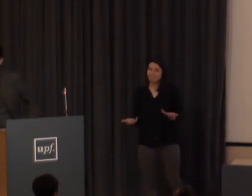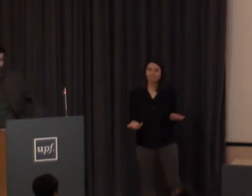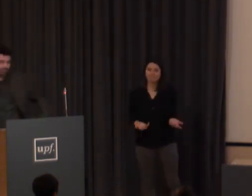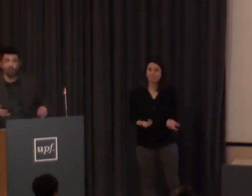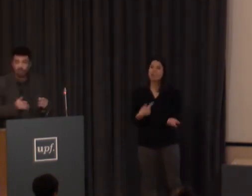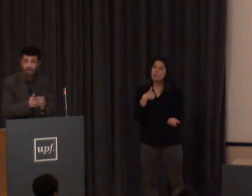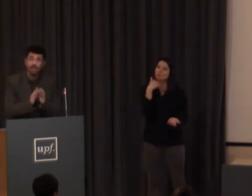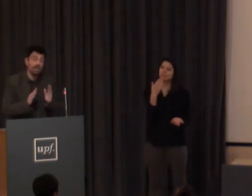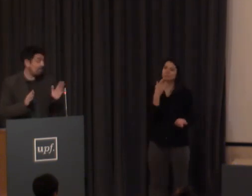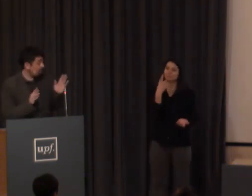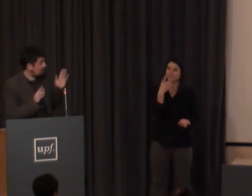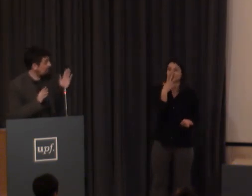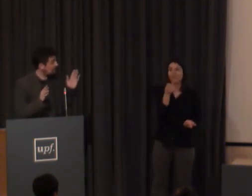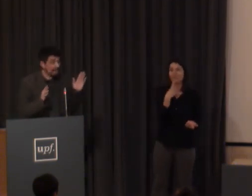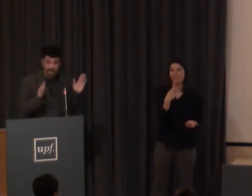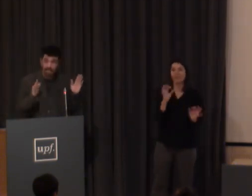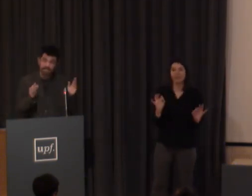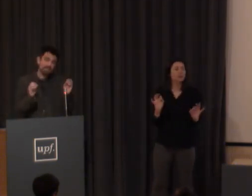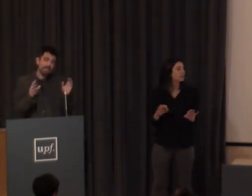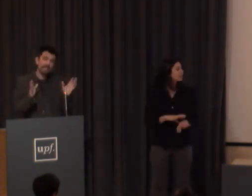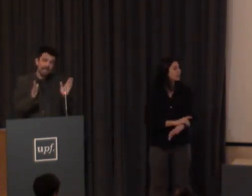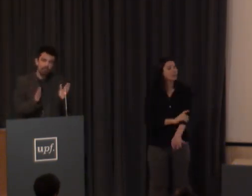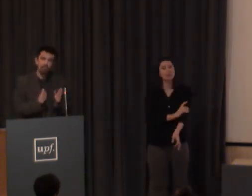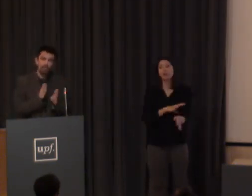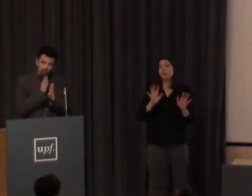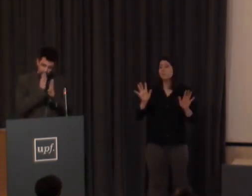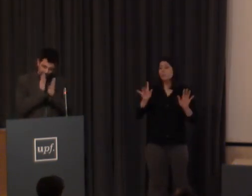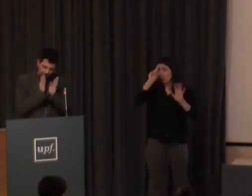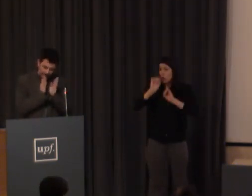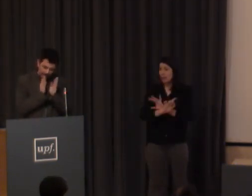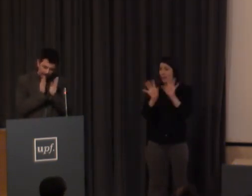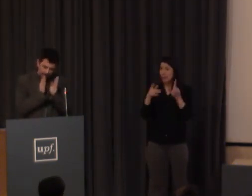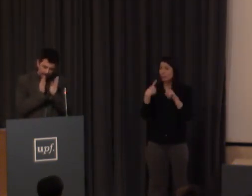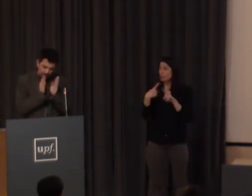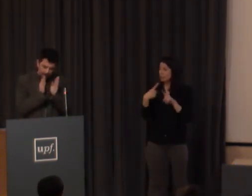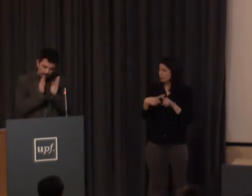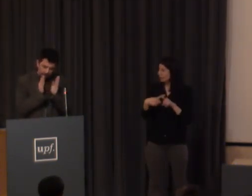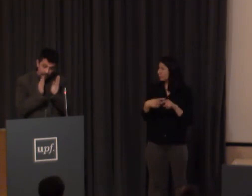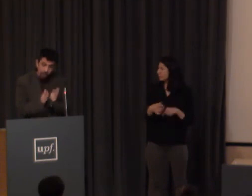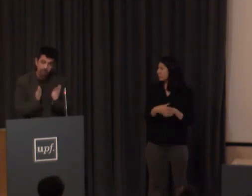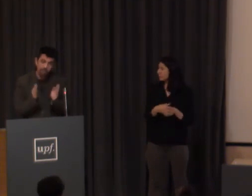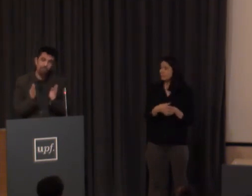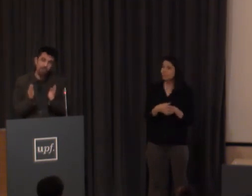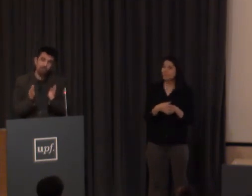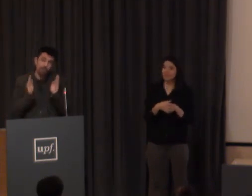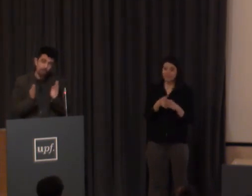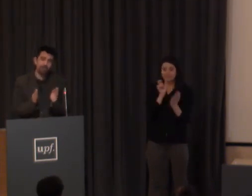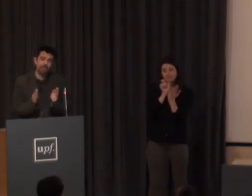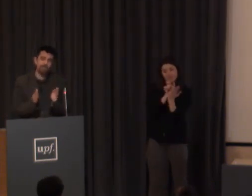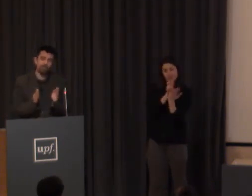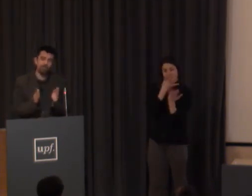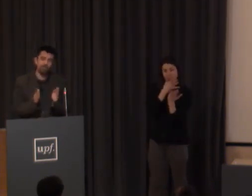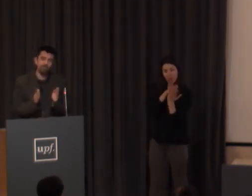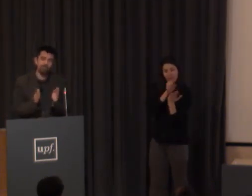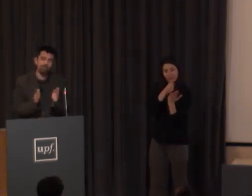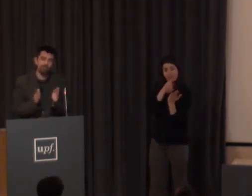yo sé que es un poco difícil pero es bastante claro por la el orden de los fonemas por el orden